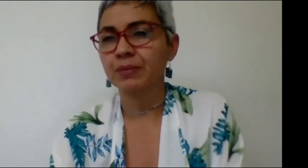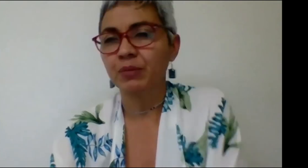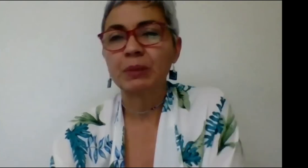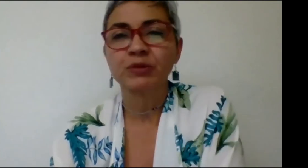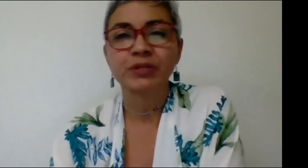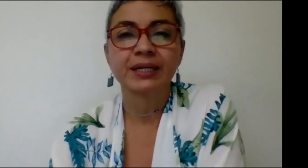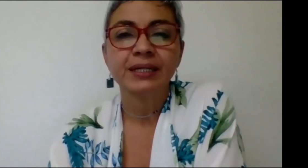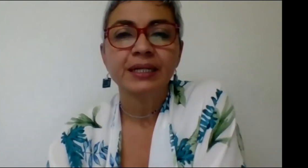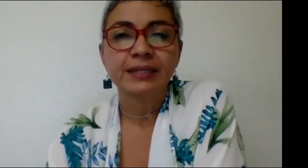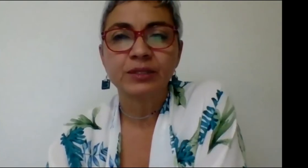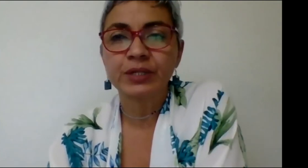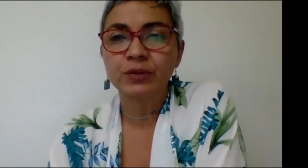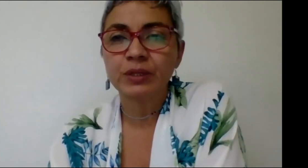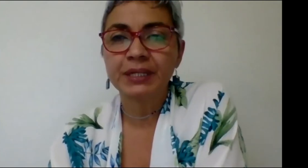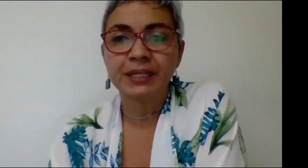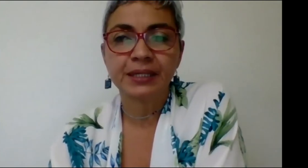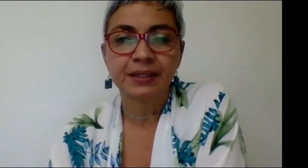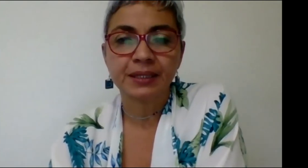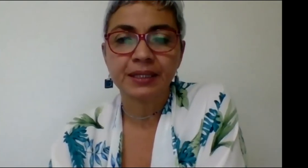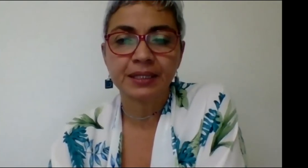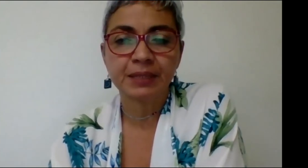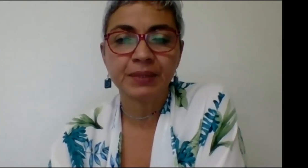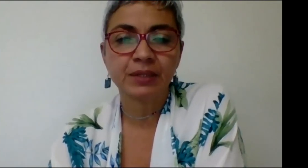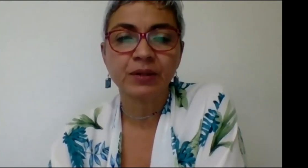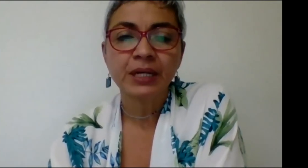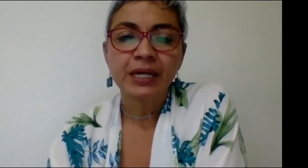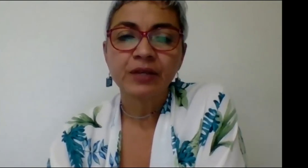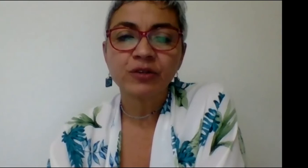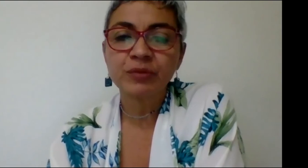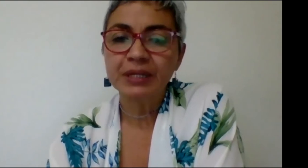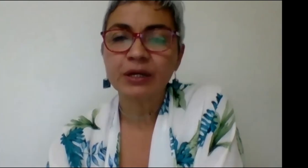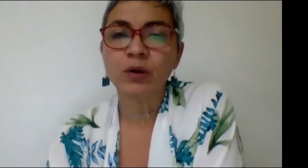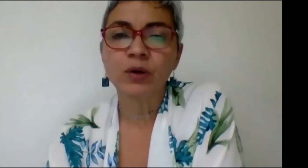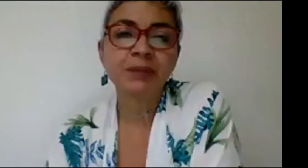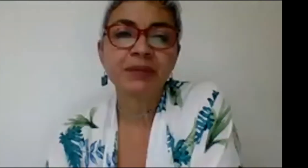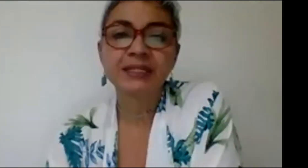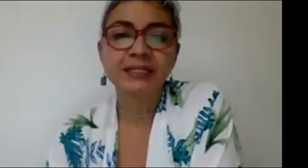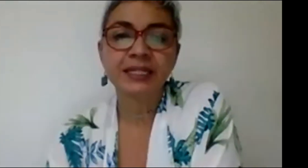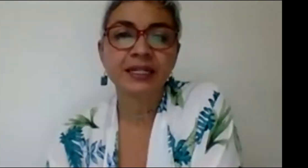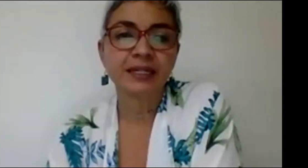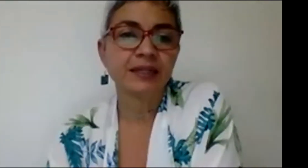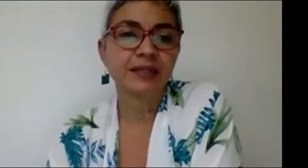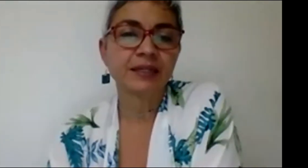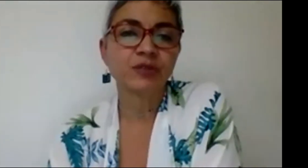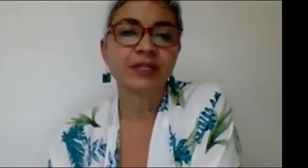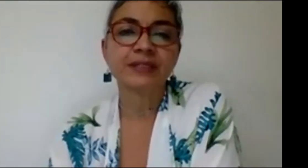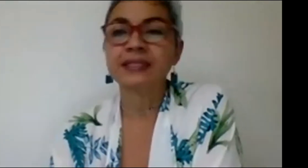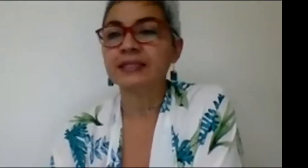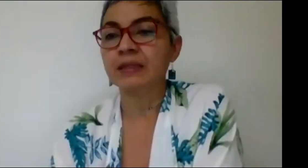volvemos a hacer otra ronda para quien quien quiera pedirlo entonces recojo en primera instancia que ustedes tres están